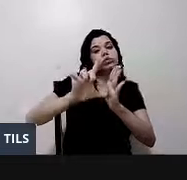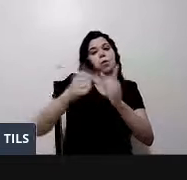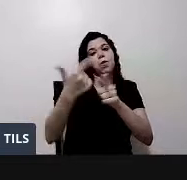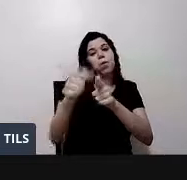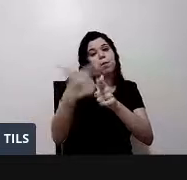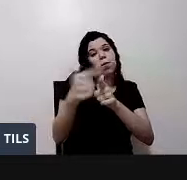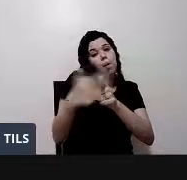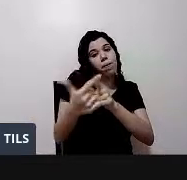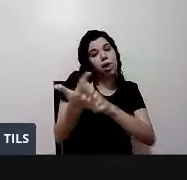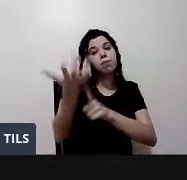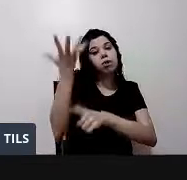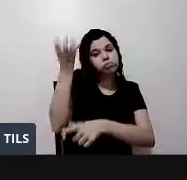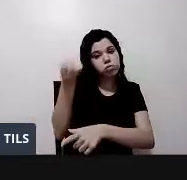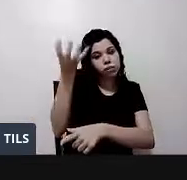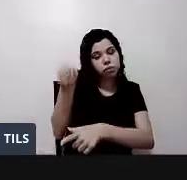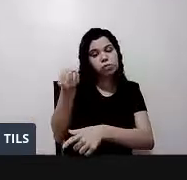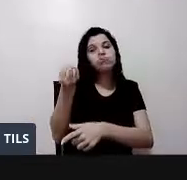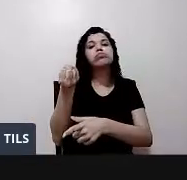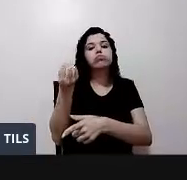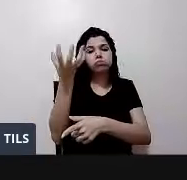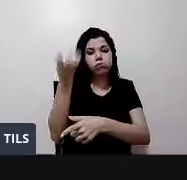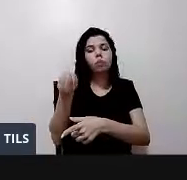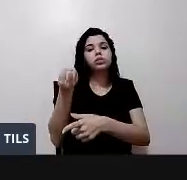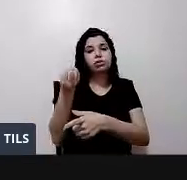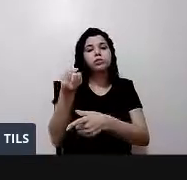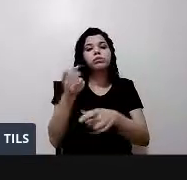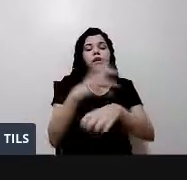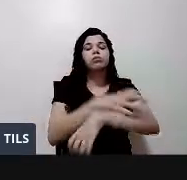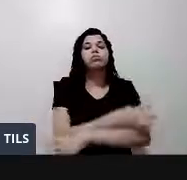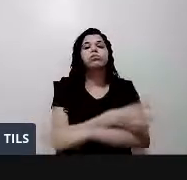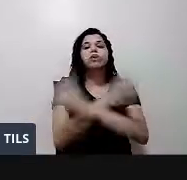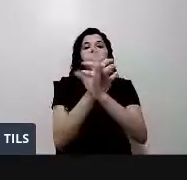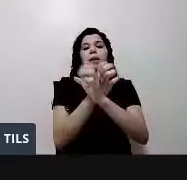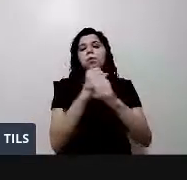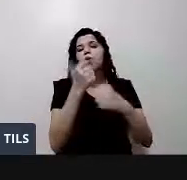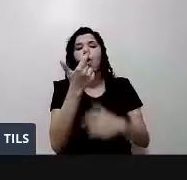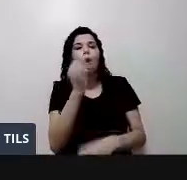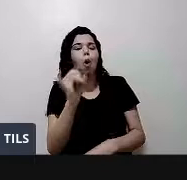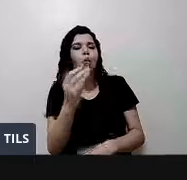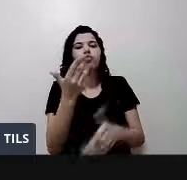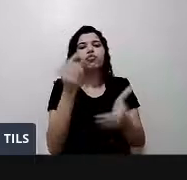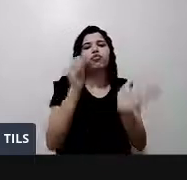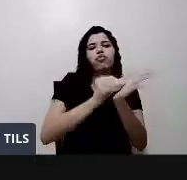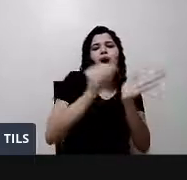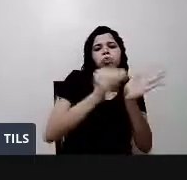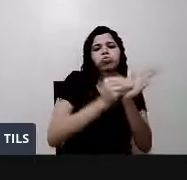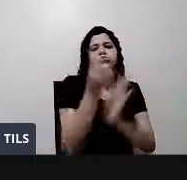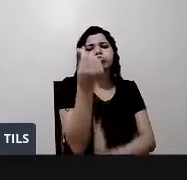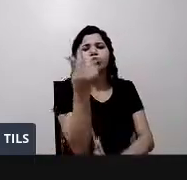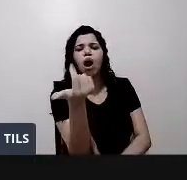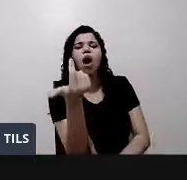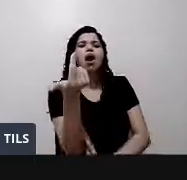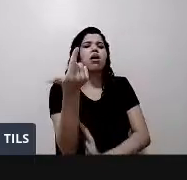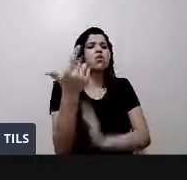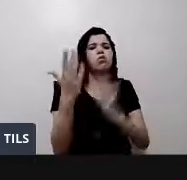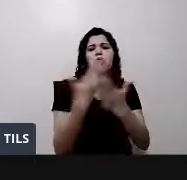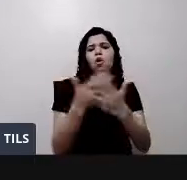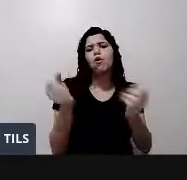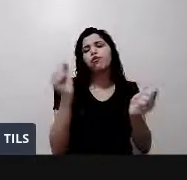entrou lá, mas tá, recebeu uma parcela, não recebeu a outra, ou por outro motivo, outro documento, enfim. De algum